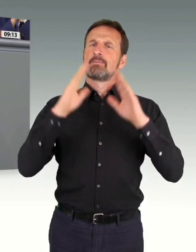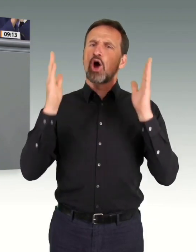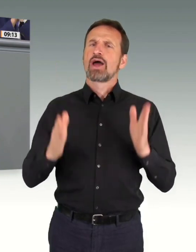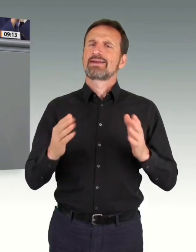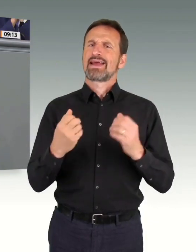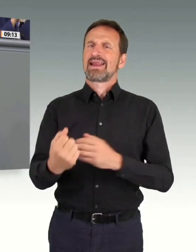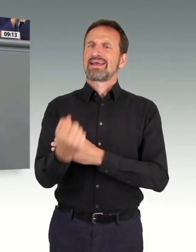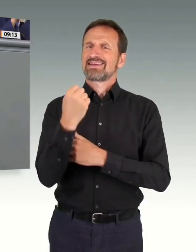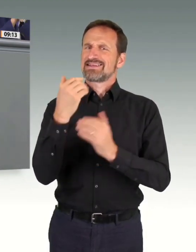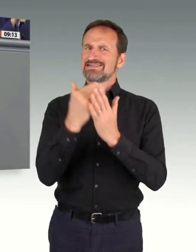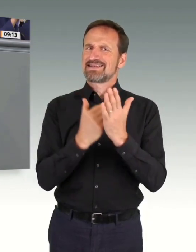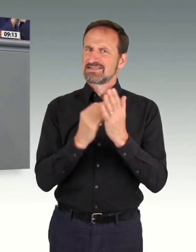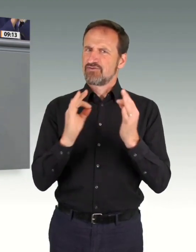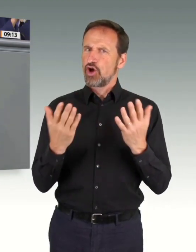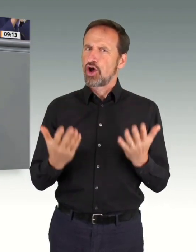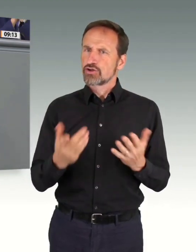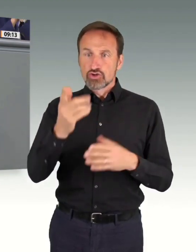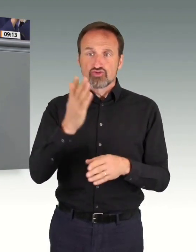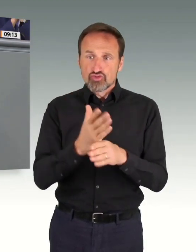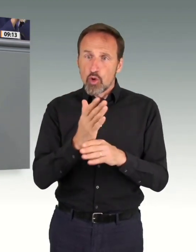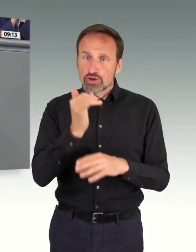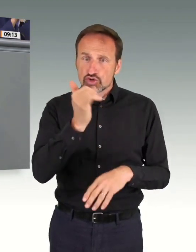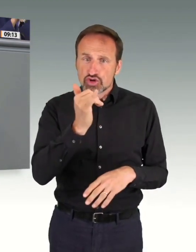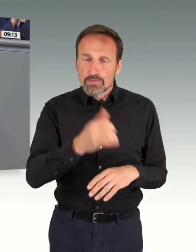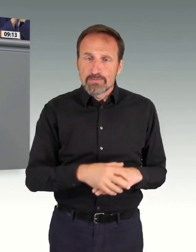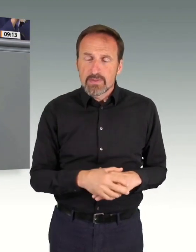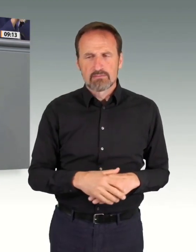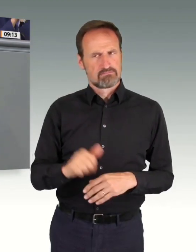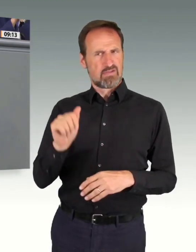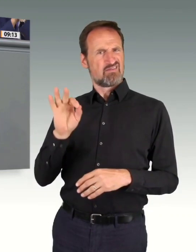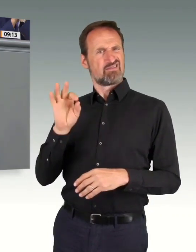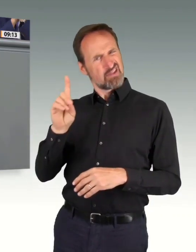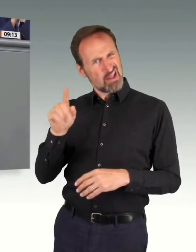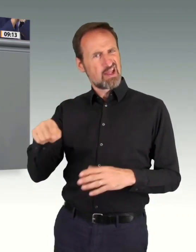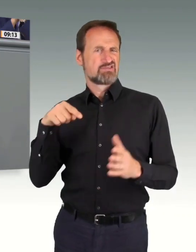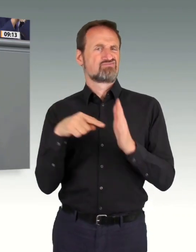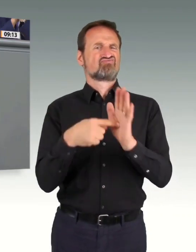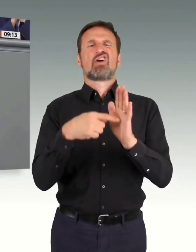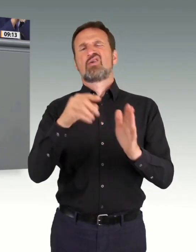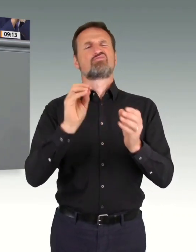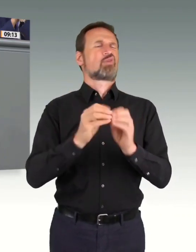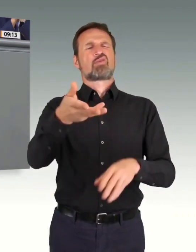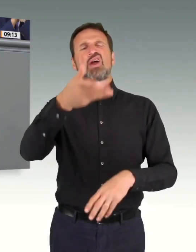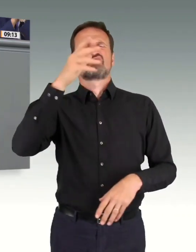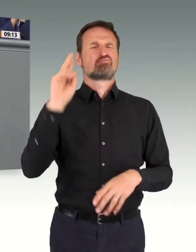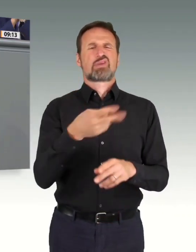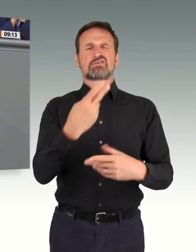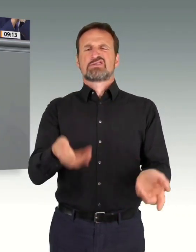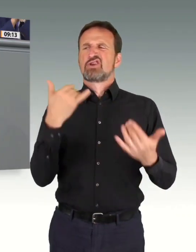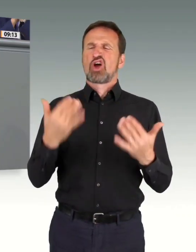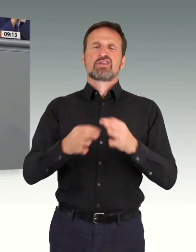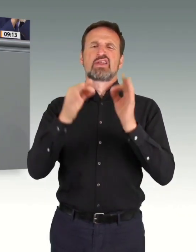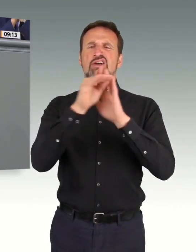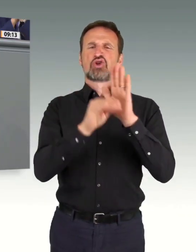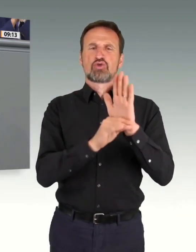Ja? Die AfD hat das hier problematisiert, ja, und hat gesagt, dass das hier nicht auf die Tagesordnung gehört. Und dass Sie sich jetzt hierhin stellen und